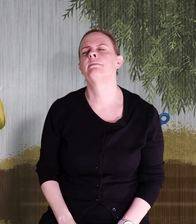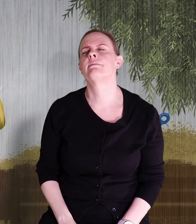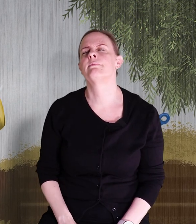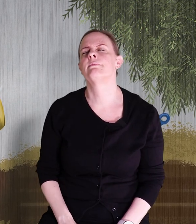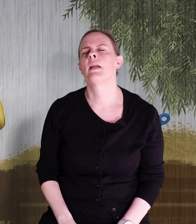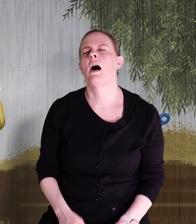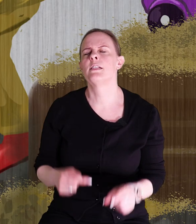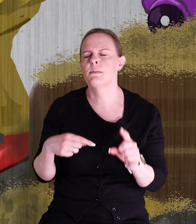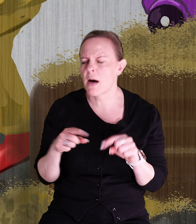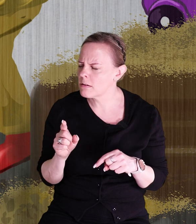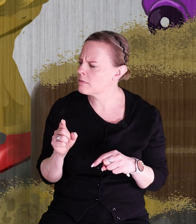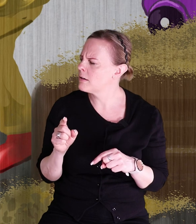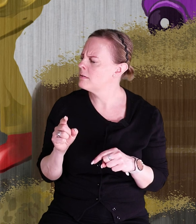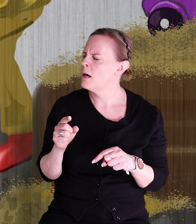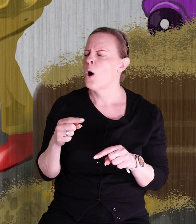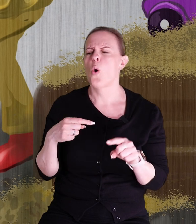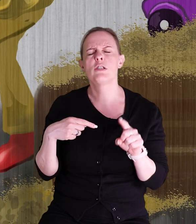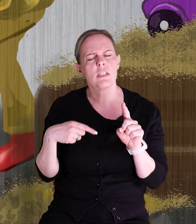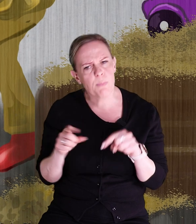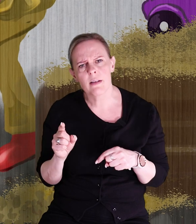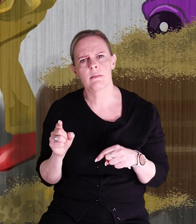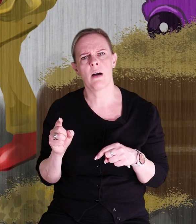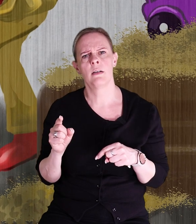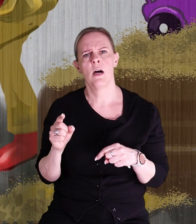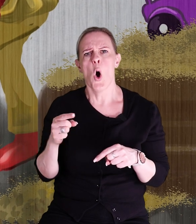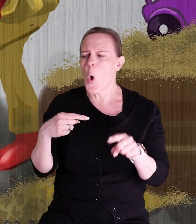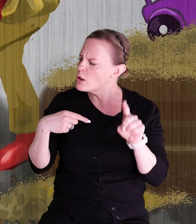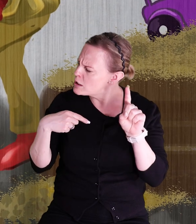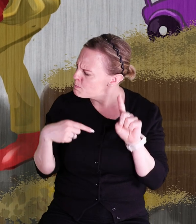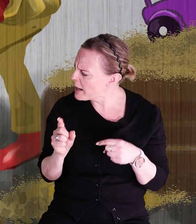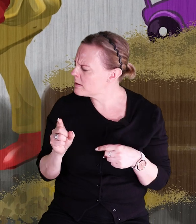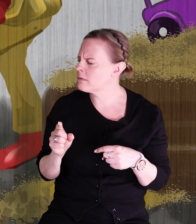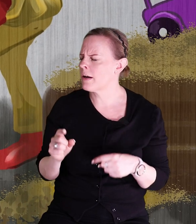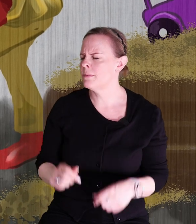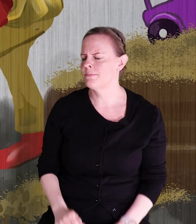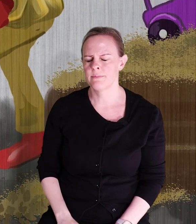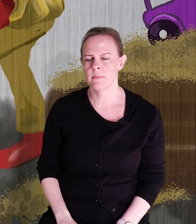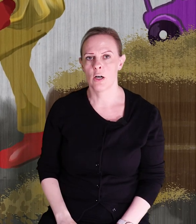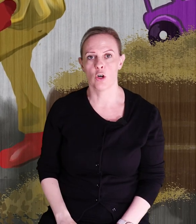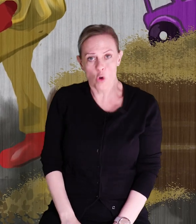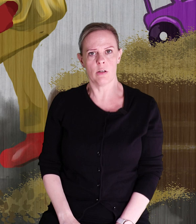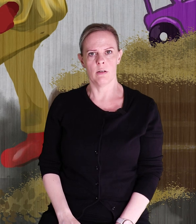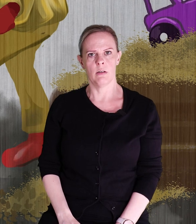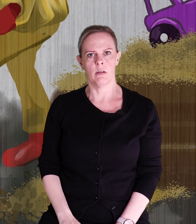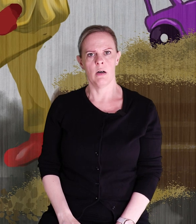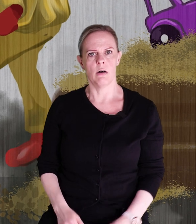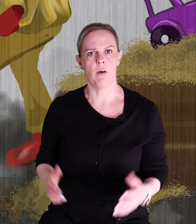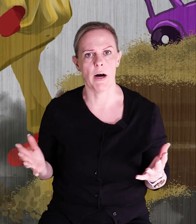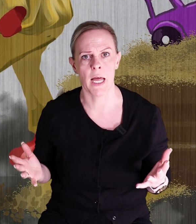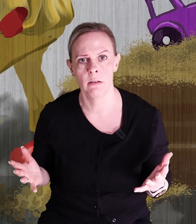Han sparkar och sparkar och sparkar. Klonk! Vad var det?